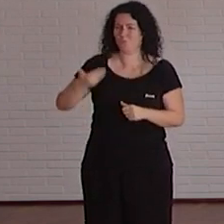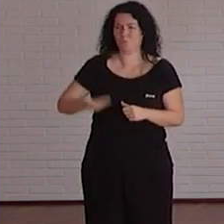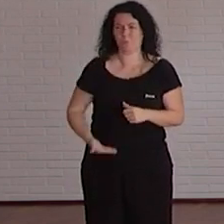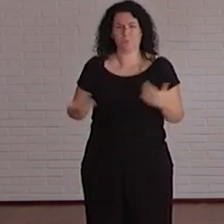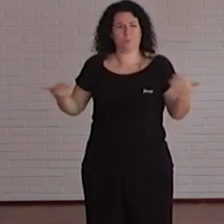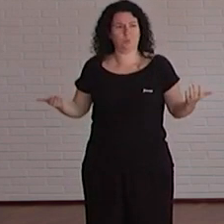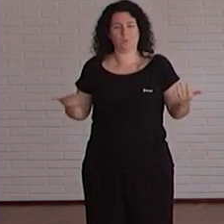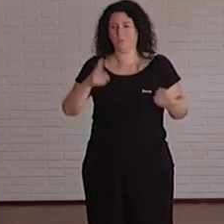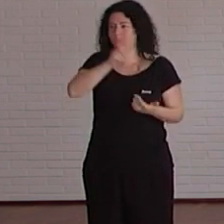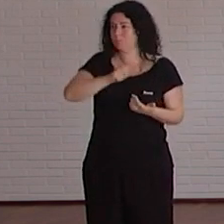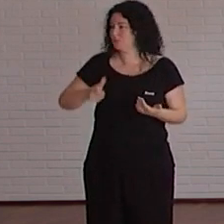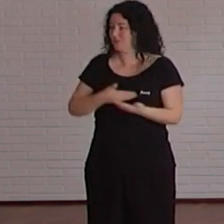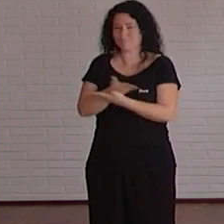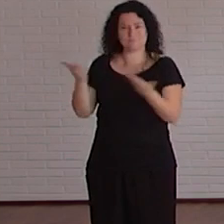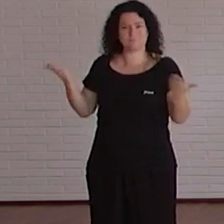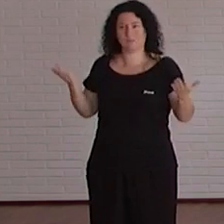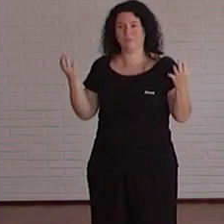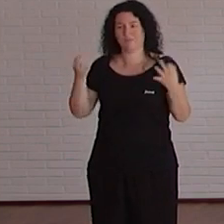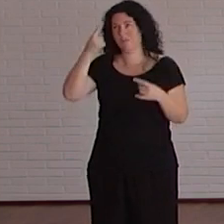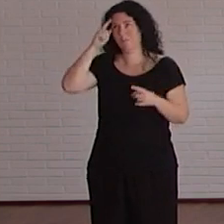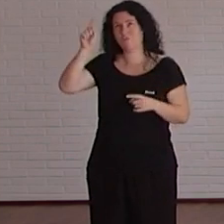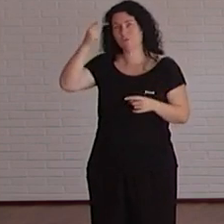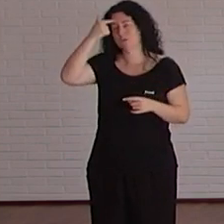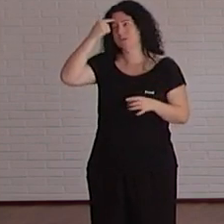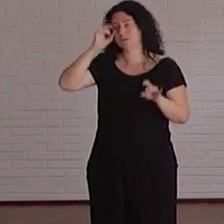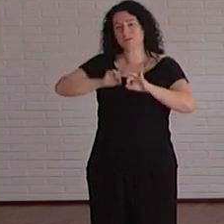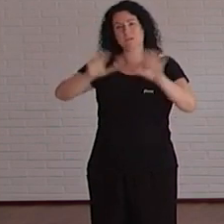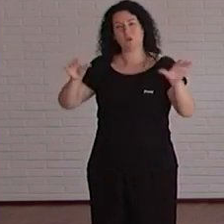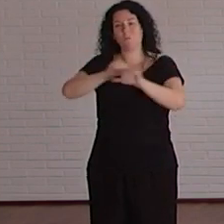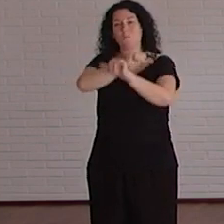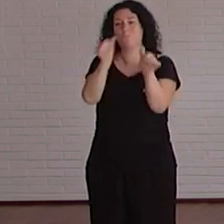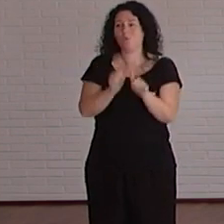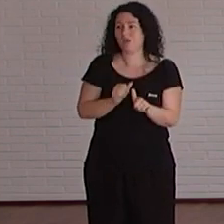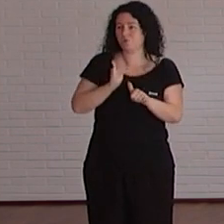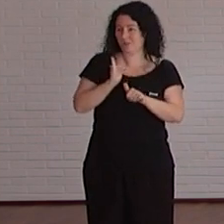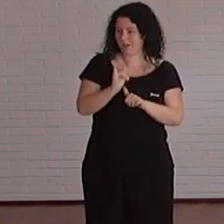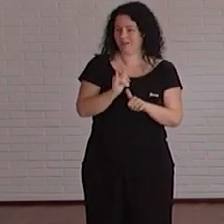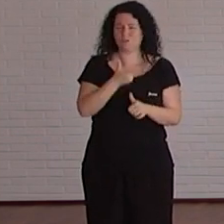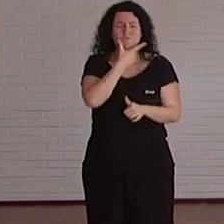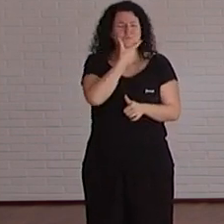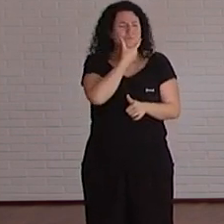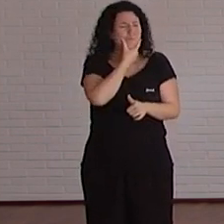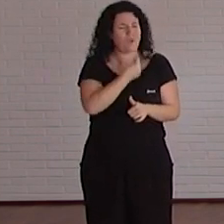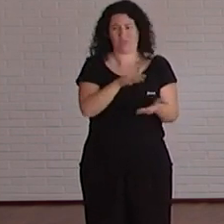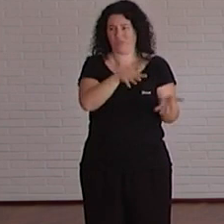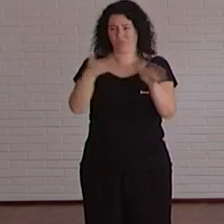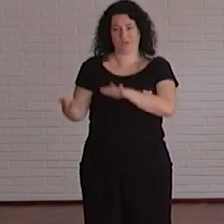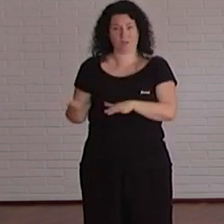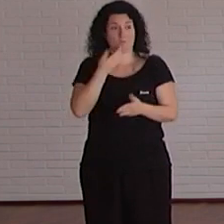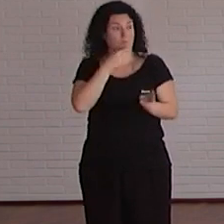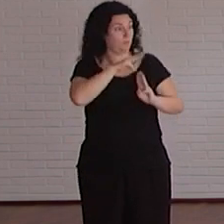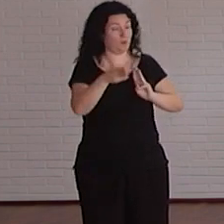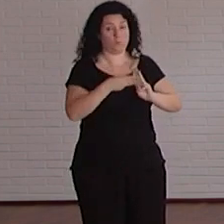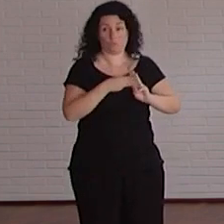el profesorado y es concienciarse de que existen modelos y plantillas muy fáciles de utilizar de hecho en la página web de